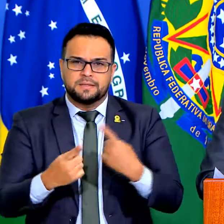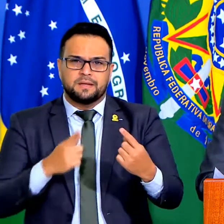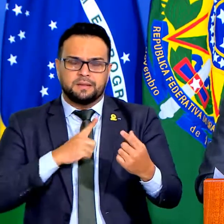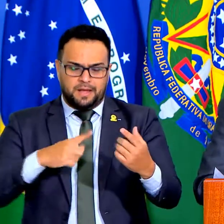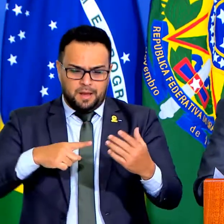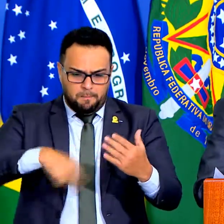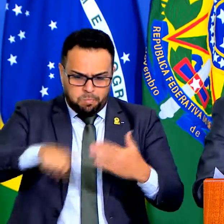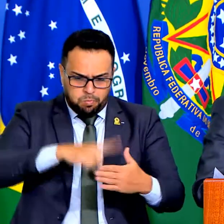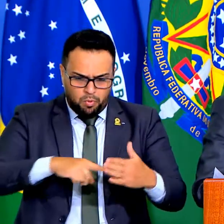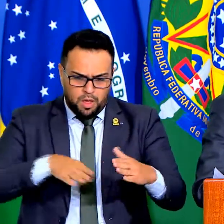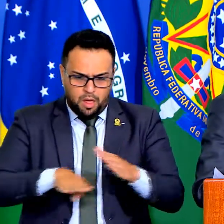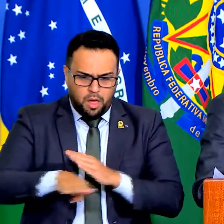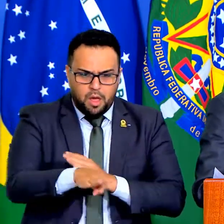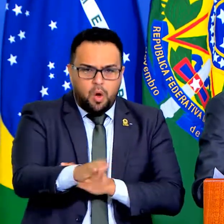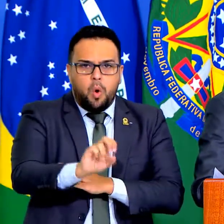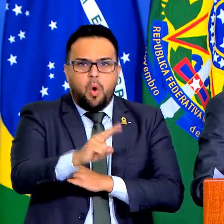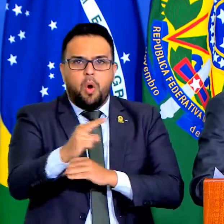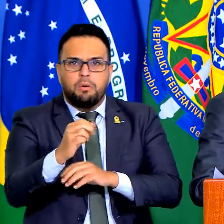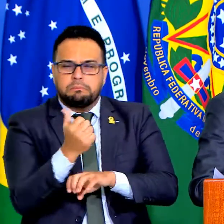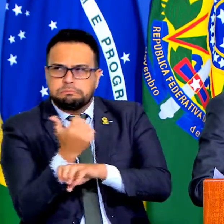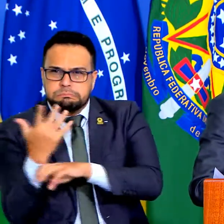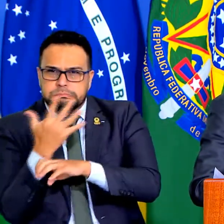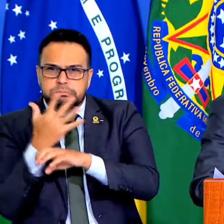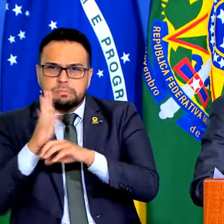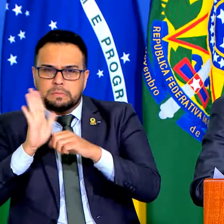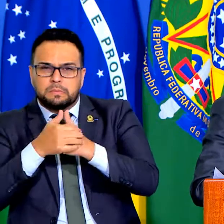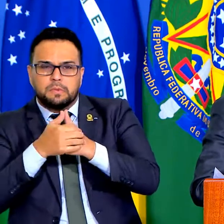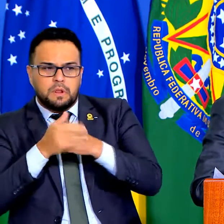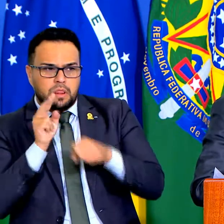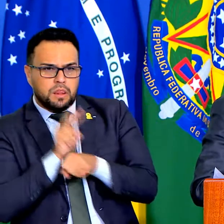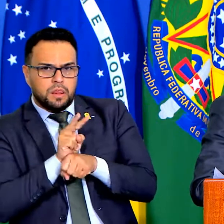escondido atrás de uma moita para aplicar uma multa na gente.